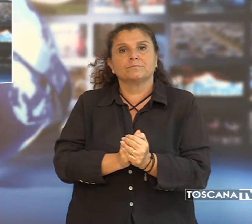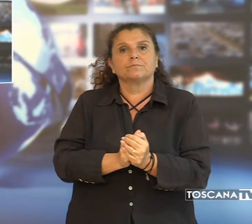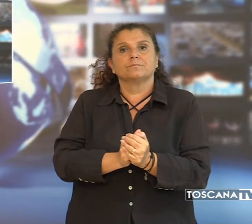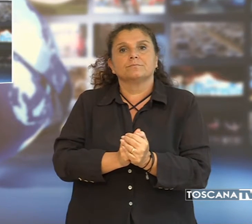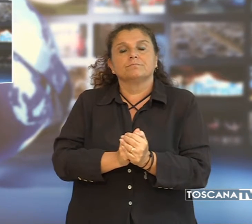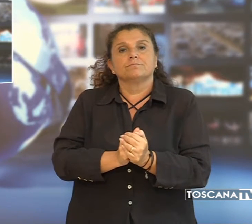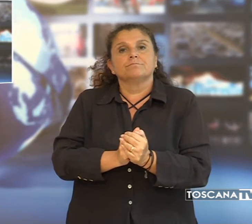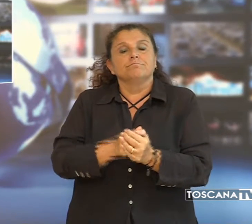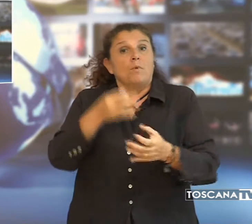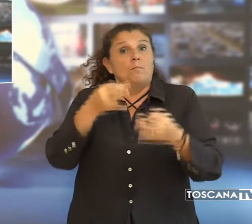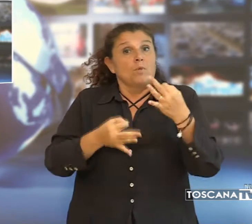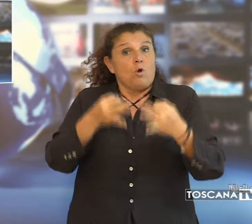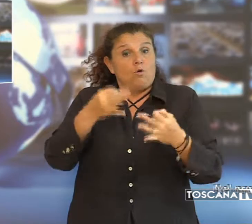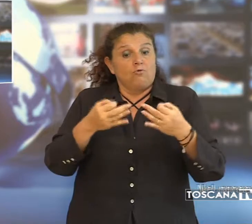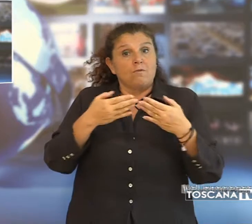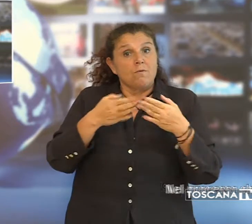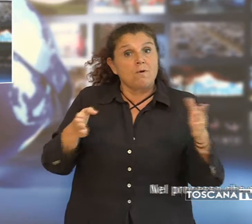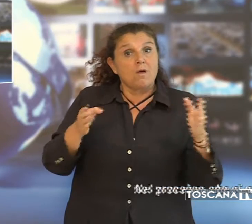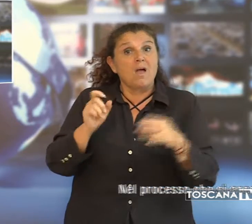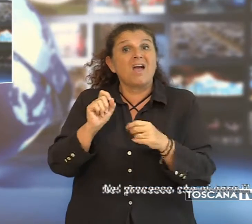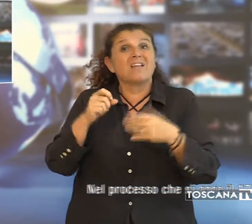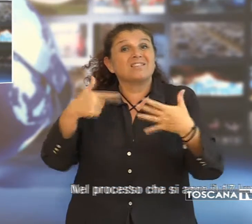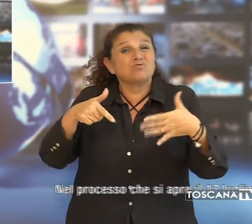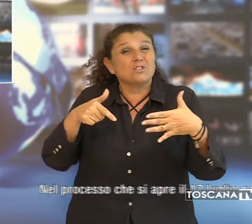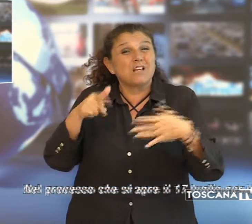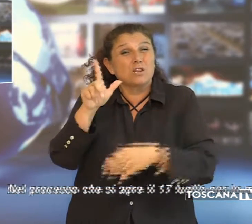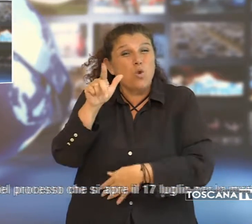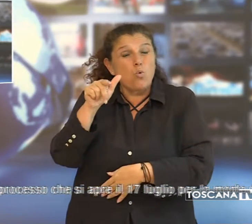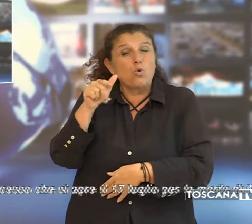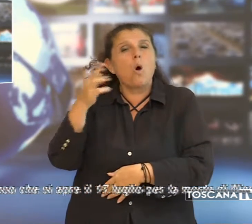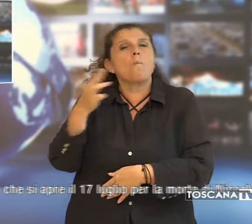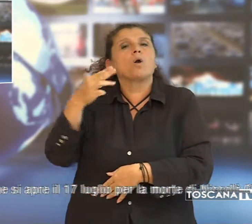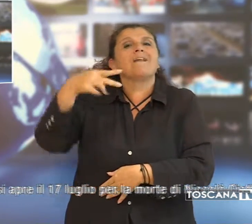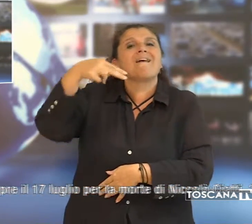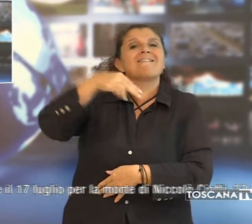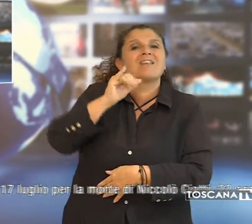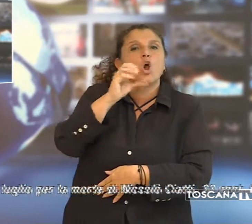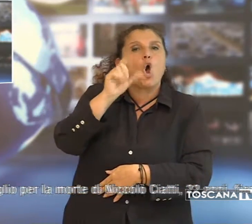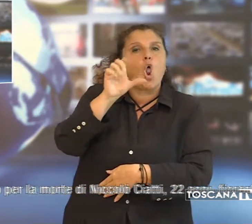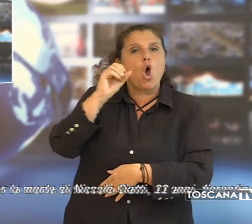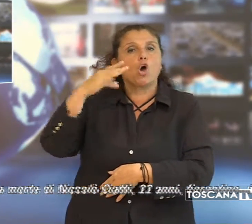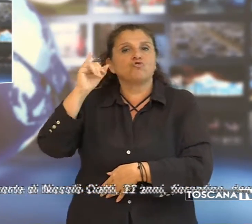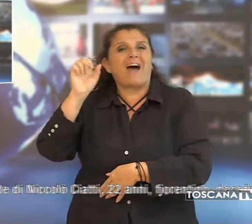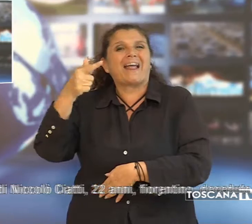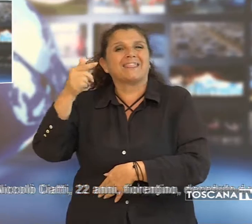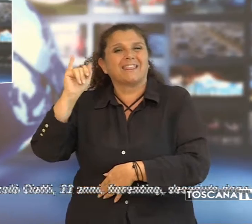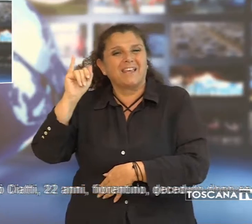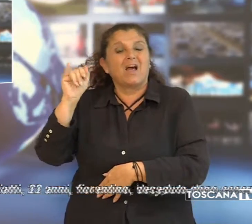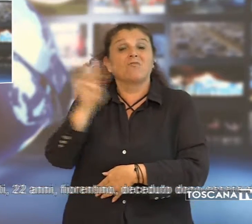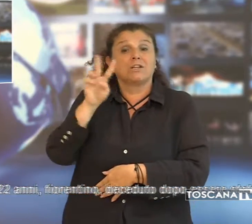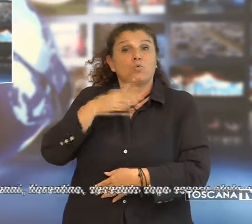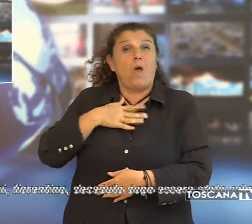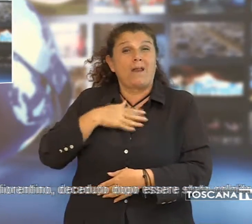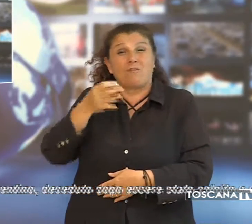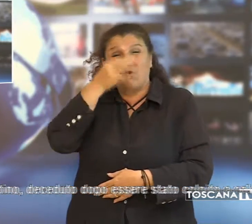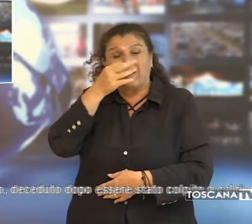Nel processo che si apre il 17 luglio per la morte di Niccolò Ciatti, 22 anni, fiorentino,